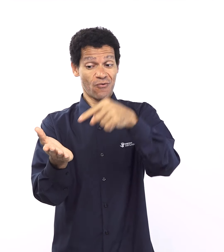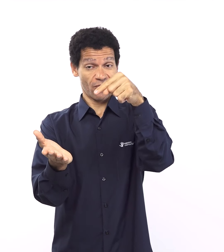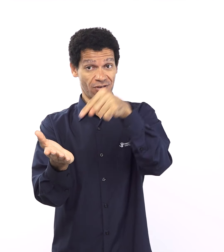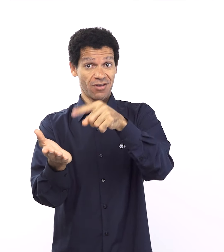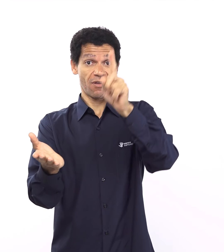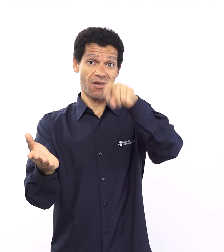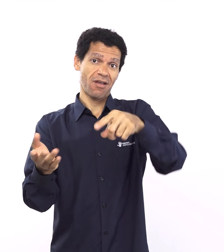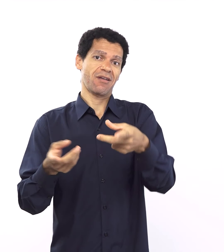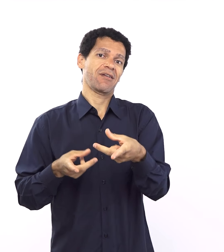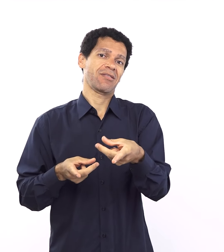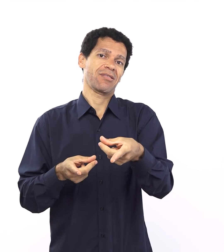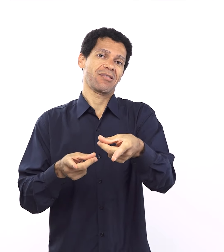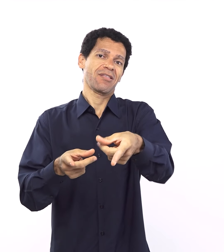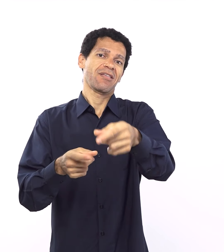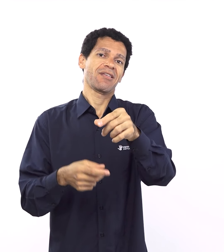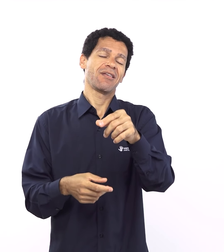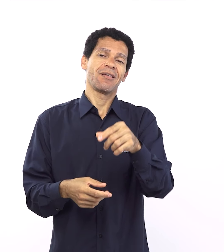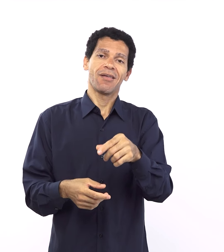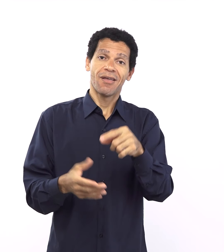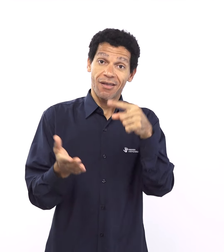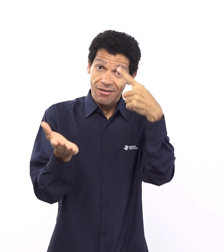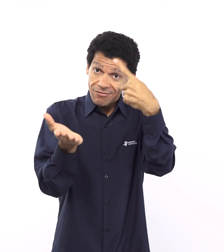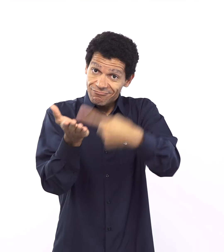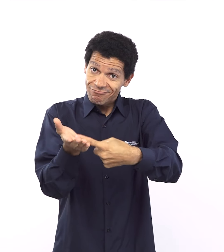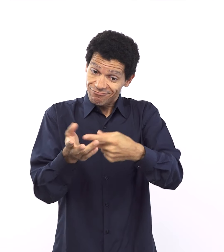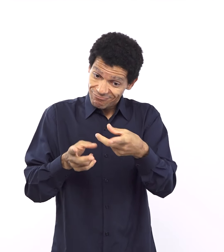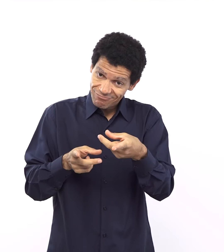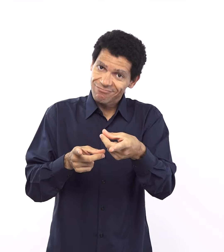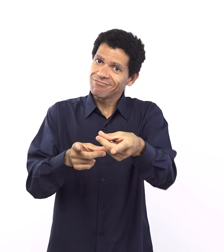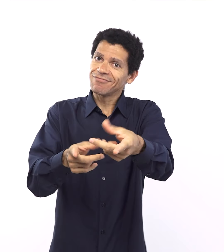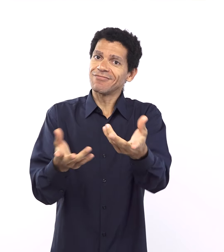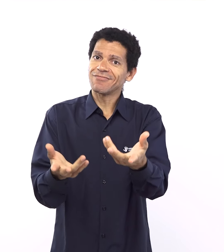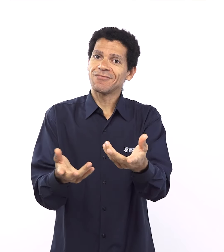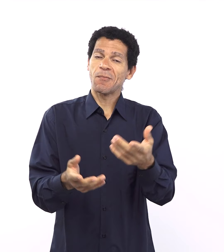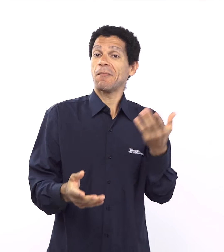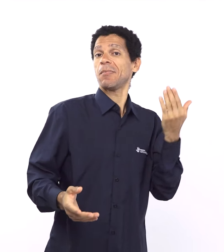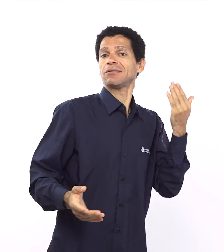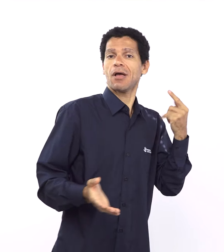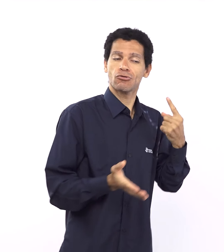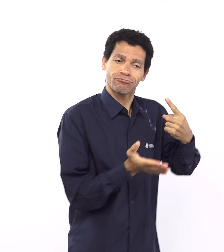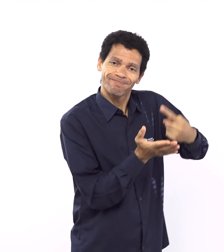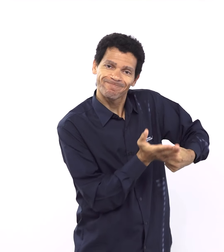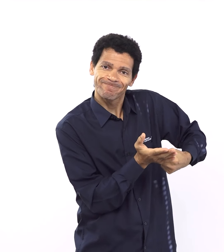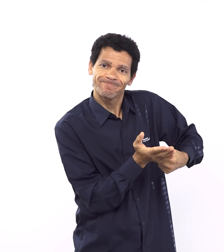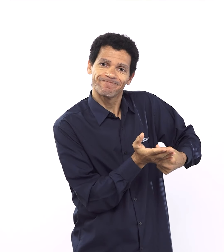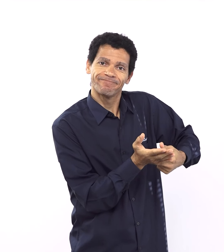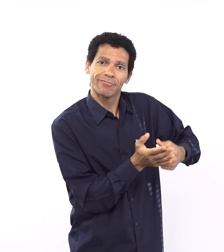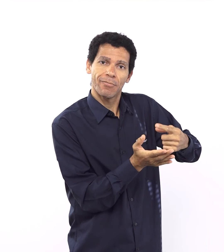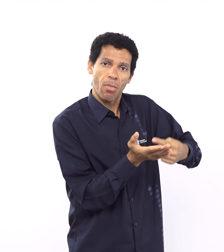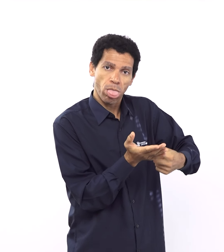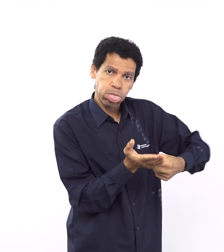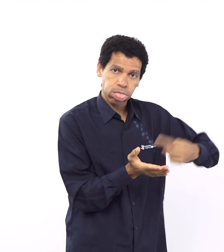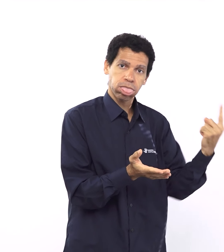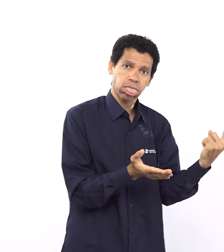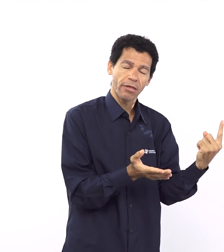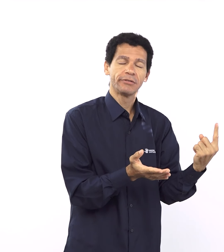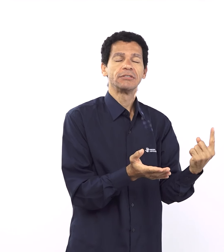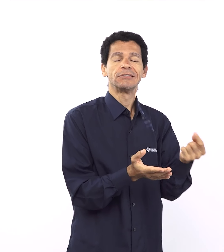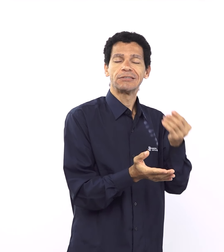agora então uma coluna comum com a aliança mosaica é o mesmo Deus é o mesmo povo as leis são as mesmas e